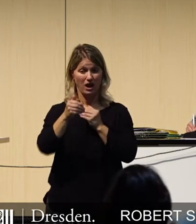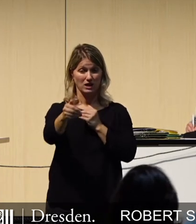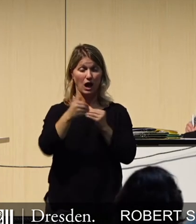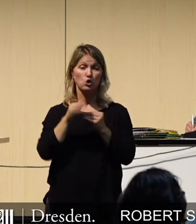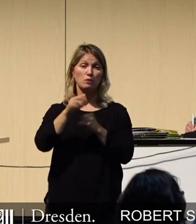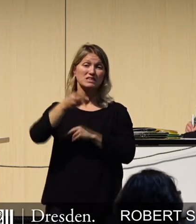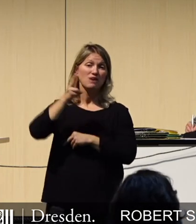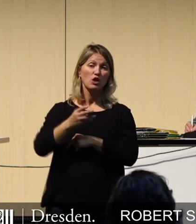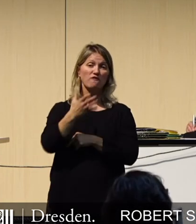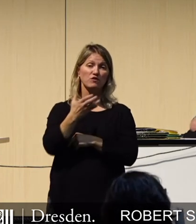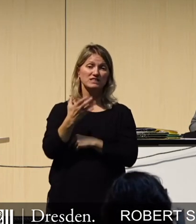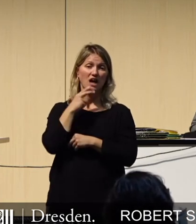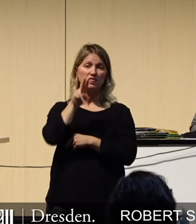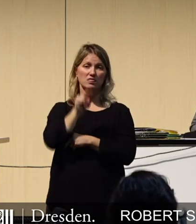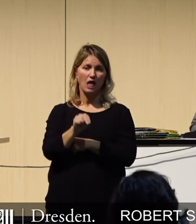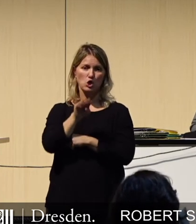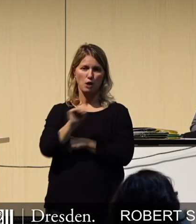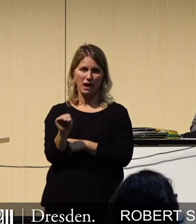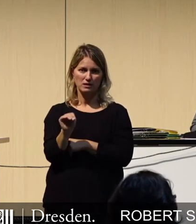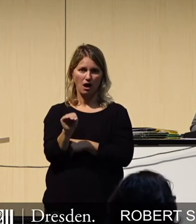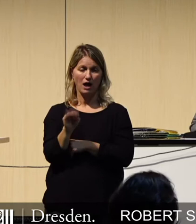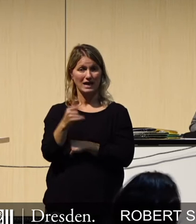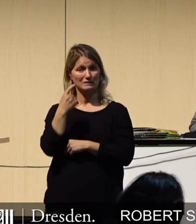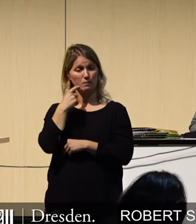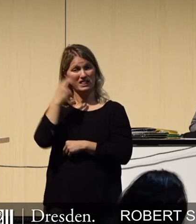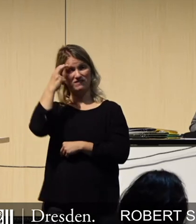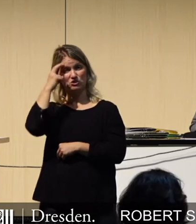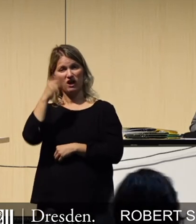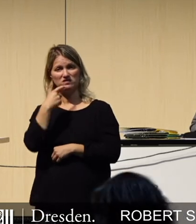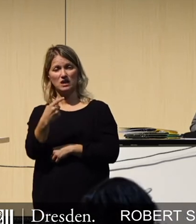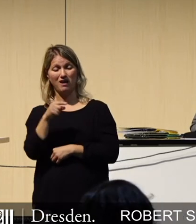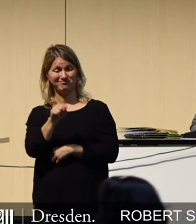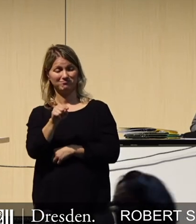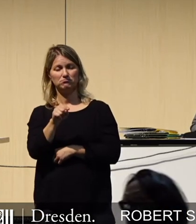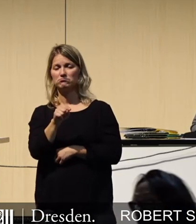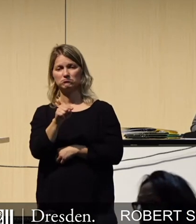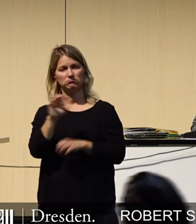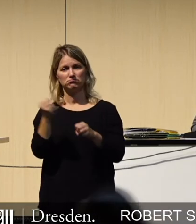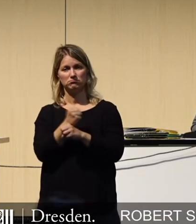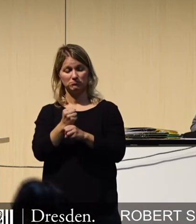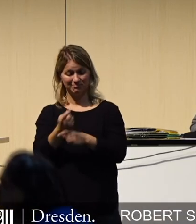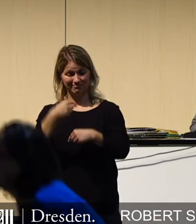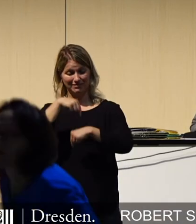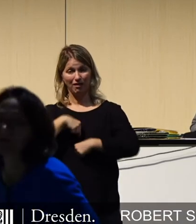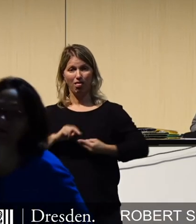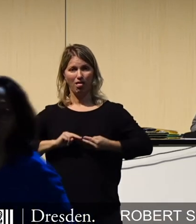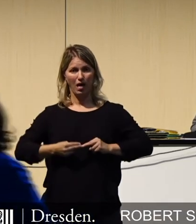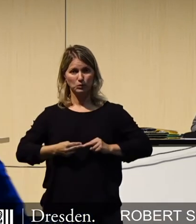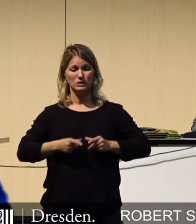Nanometer ist nach aktuellem Stand der Wissenschaft nicht in der Lage, Erbgut und Zellen zu beschädigen.